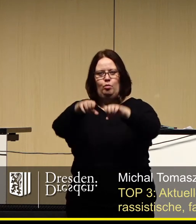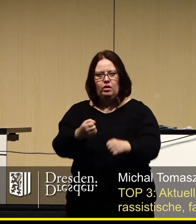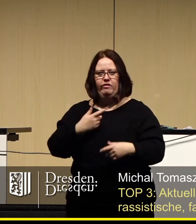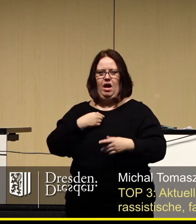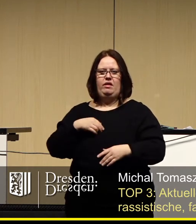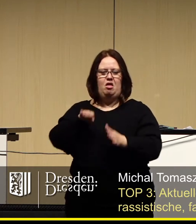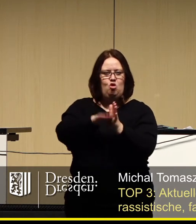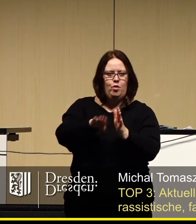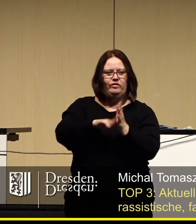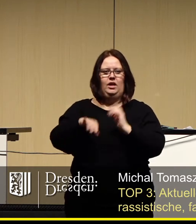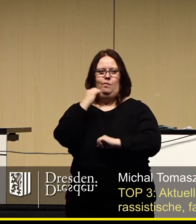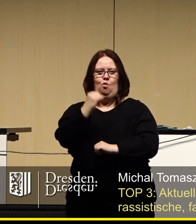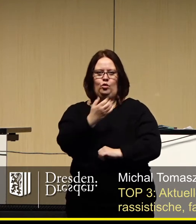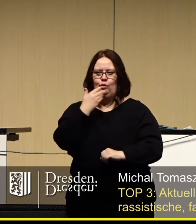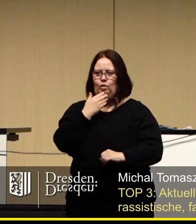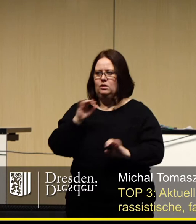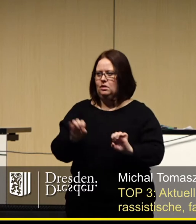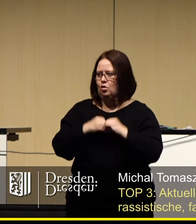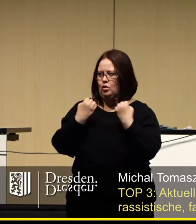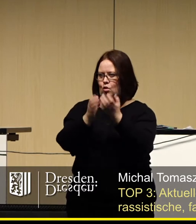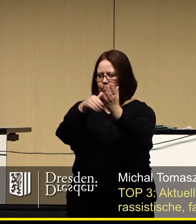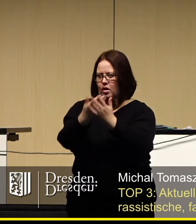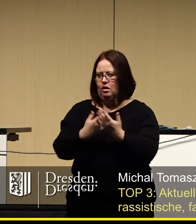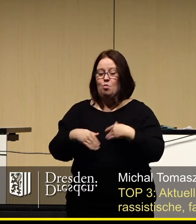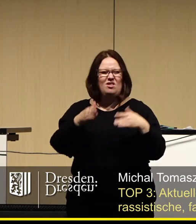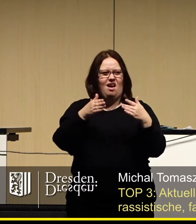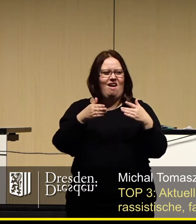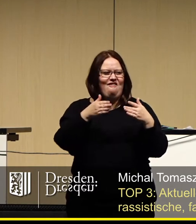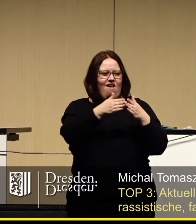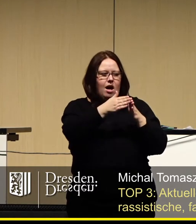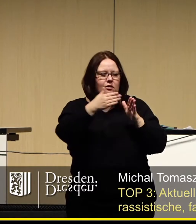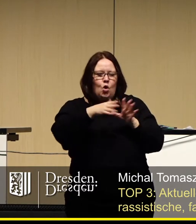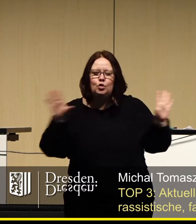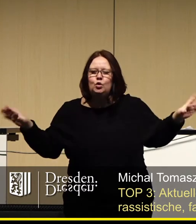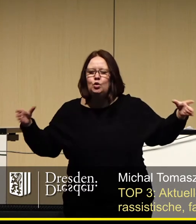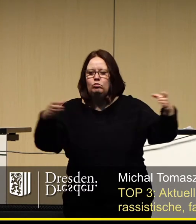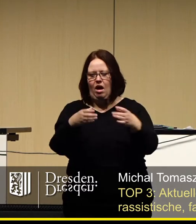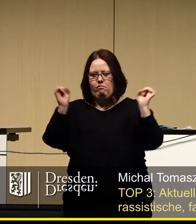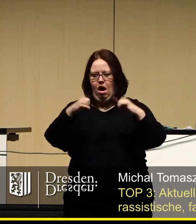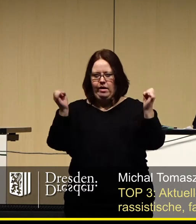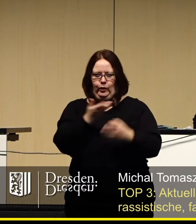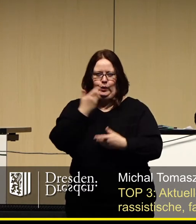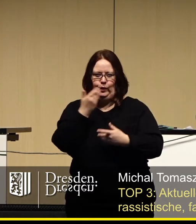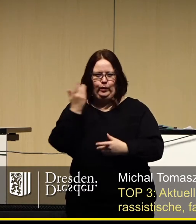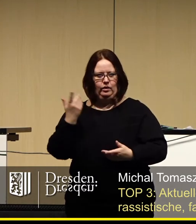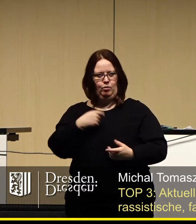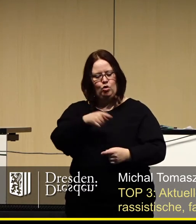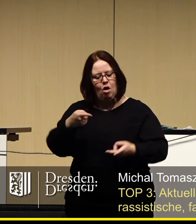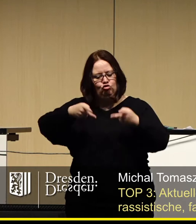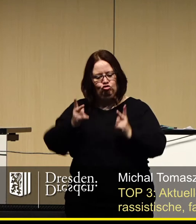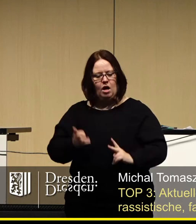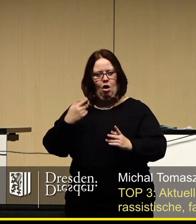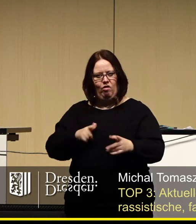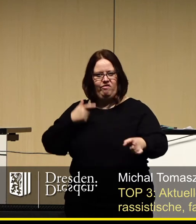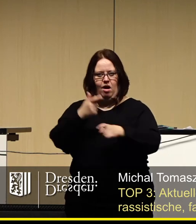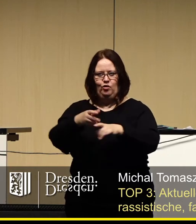Demütigung und Morde ausreichend Anlass geboten, um sich fraktionsübergreifend einig zu werden. Einig darin, dass diese Stadt auch dann